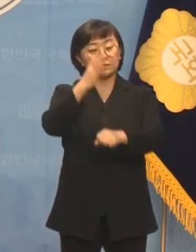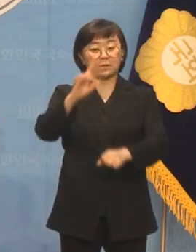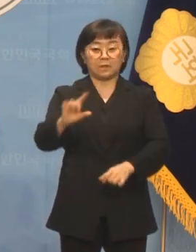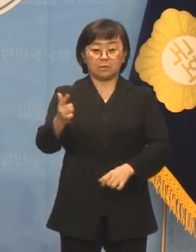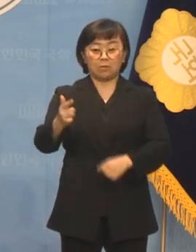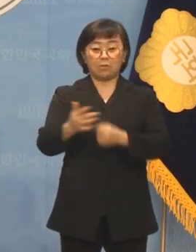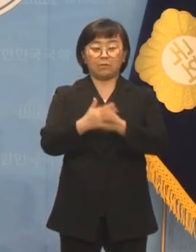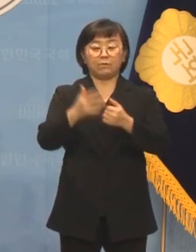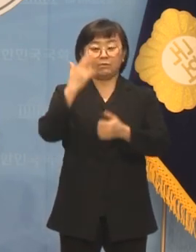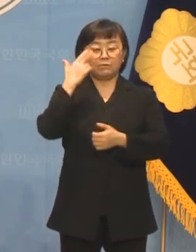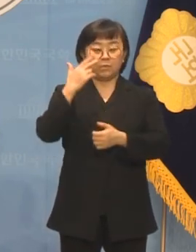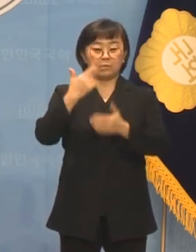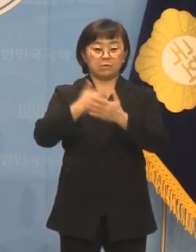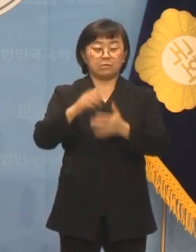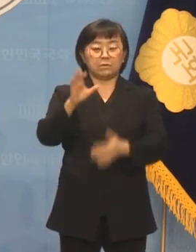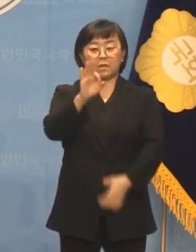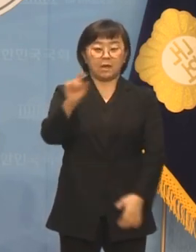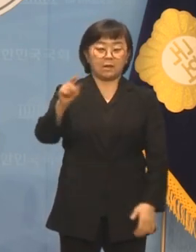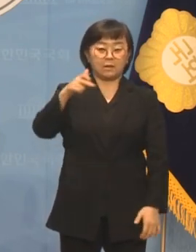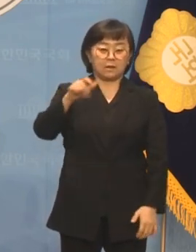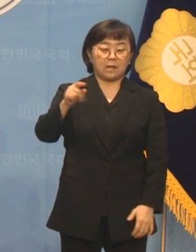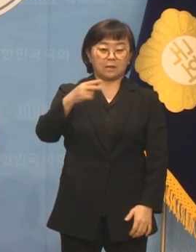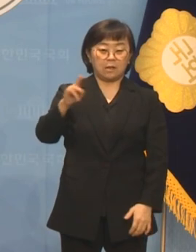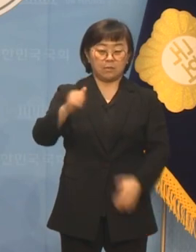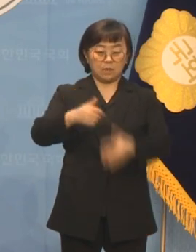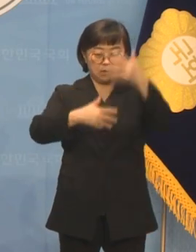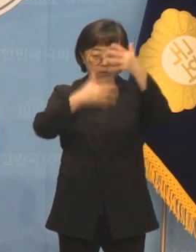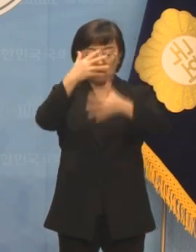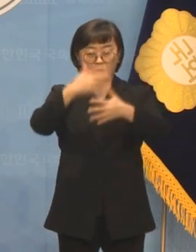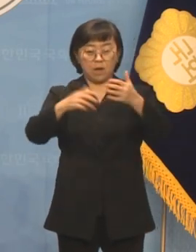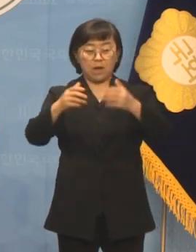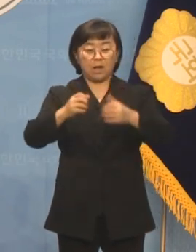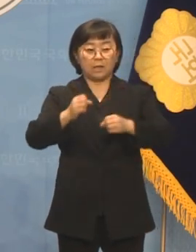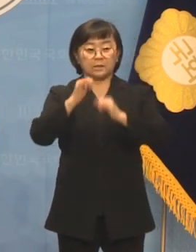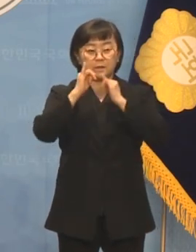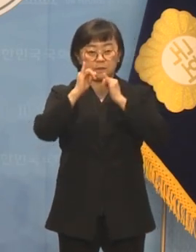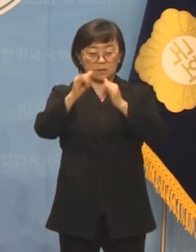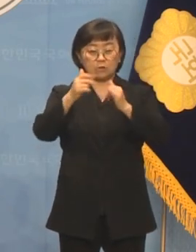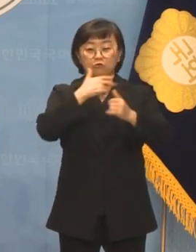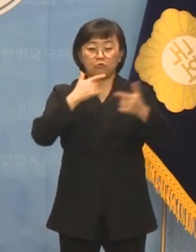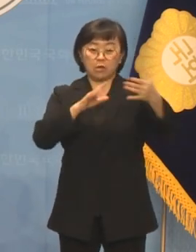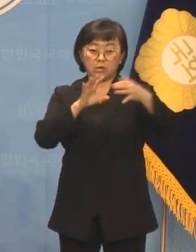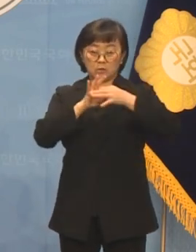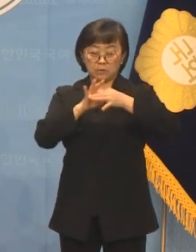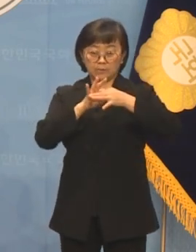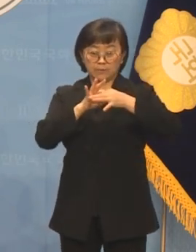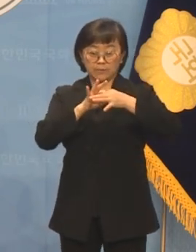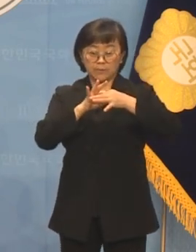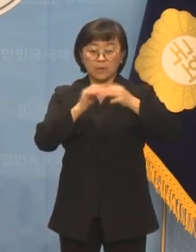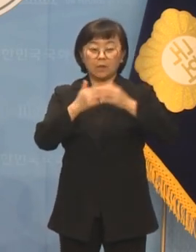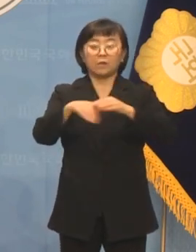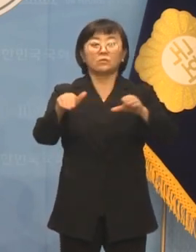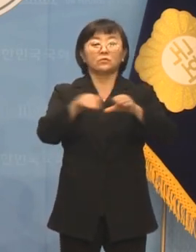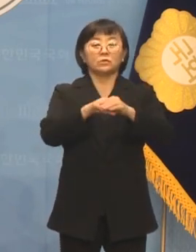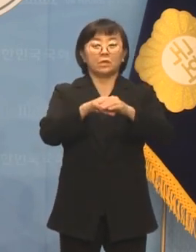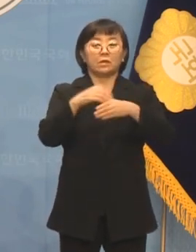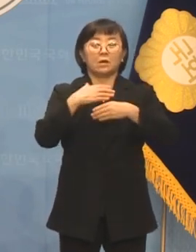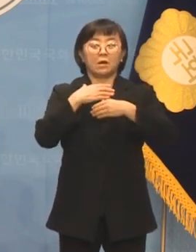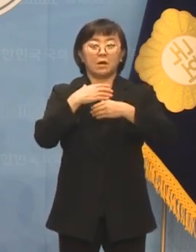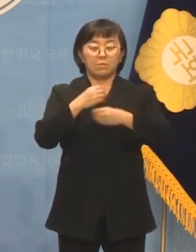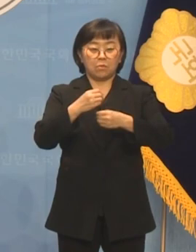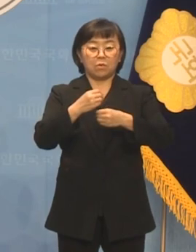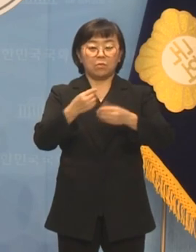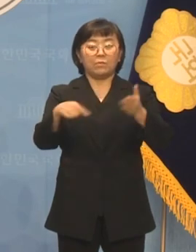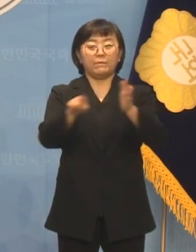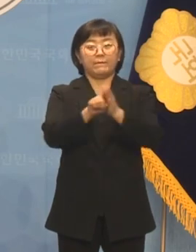미국 아카데미 시상식 및 영국 아카데미 시상식과 연계하여 문화 안보 차원으로